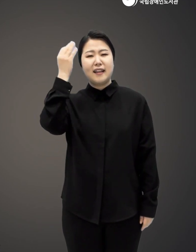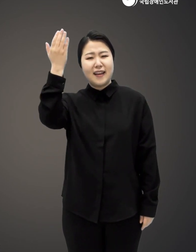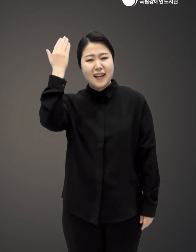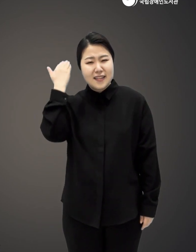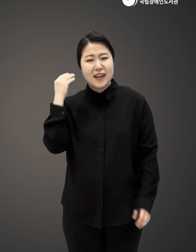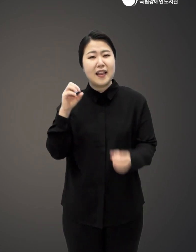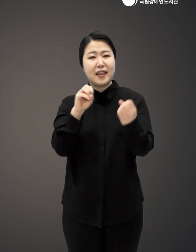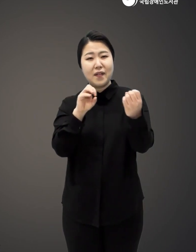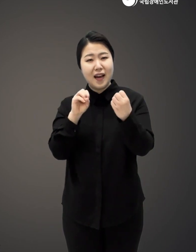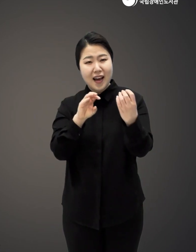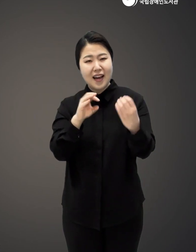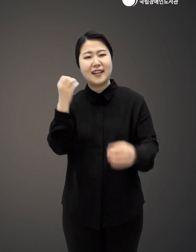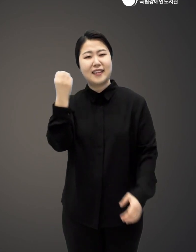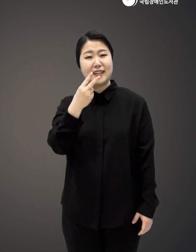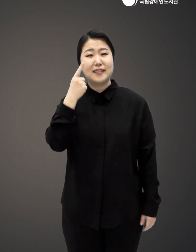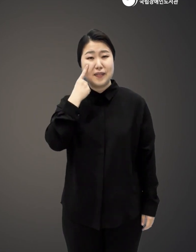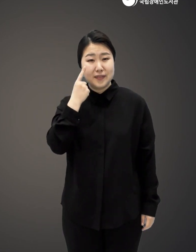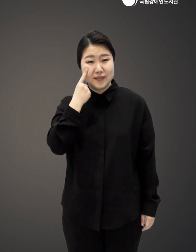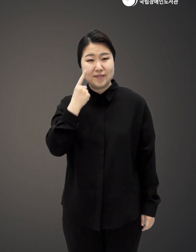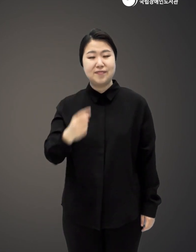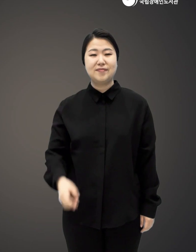떠올려 말해보는 거야